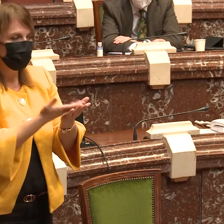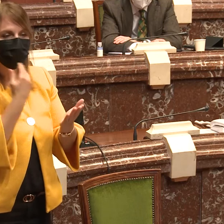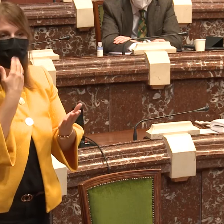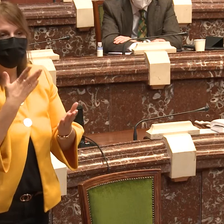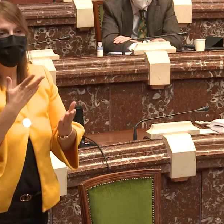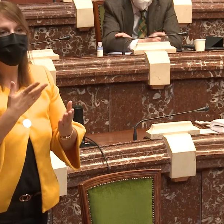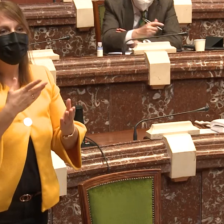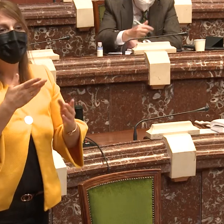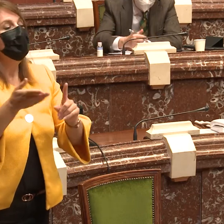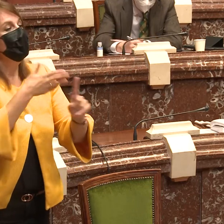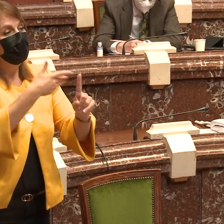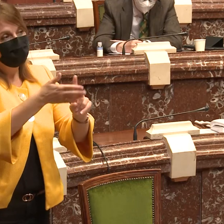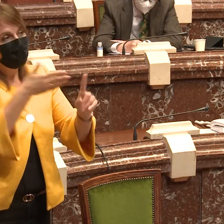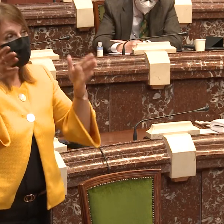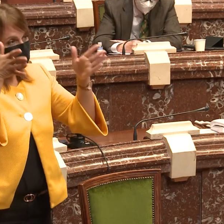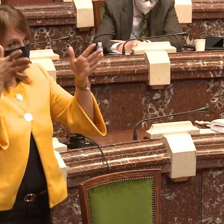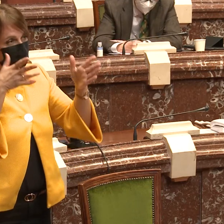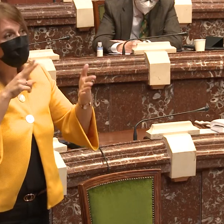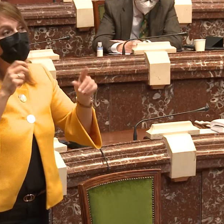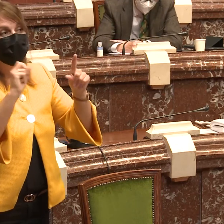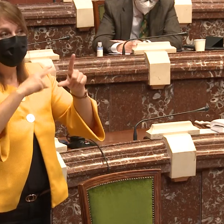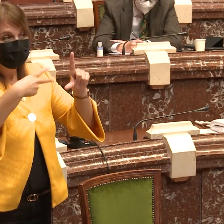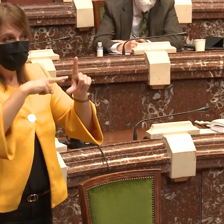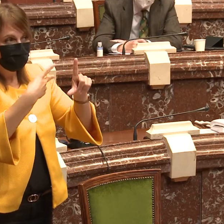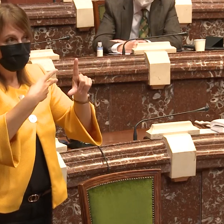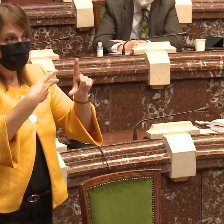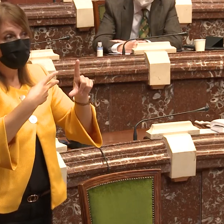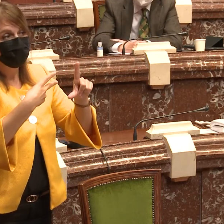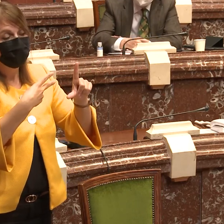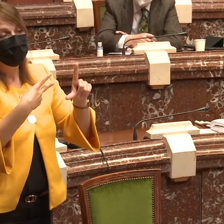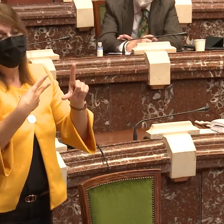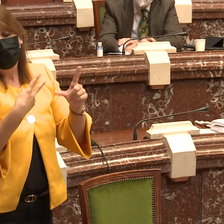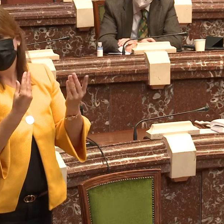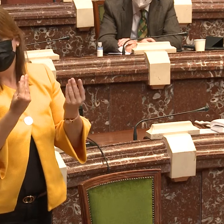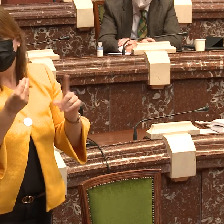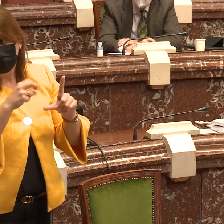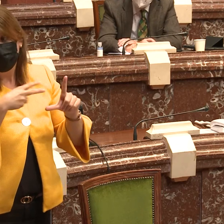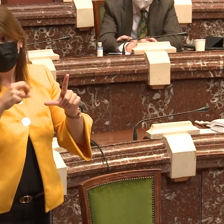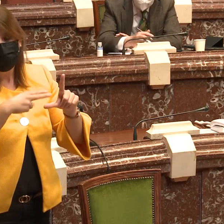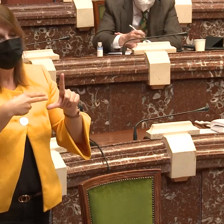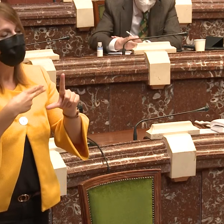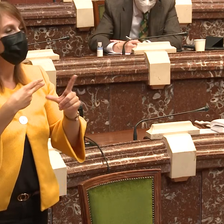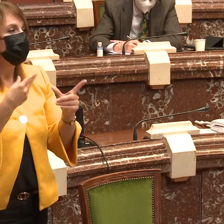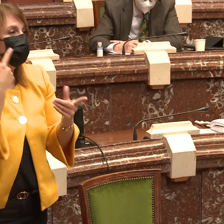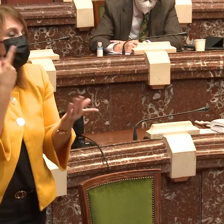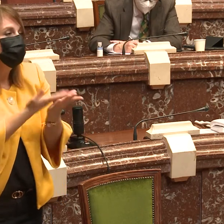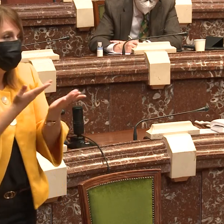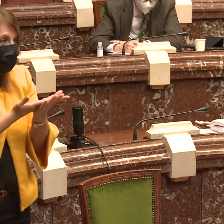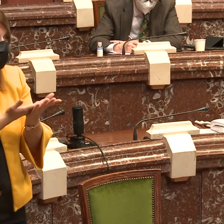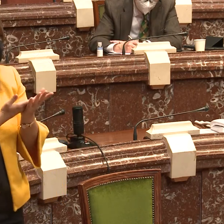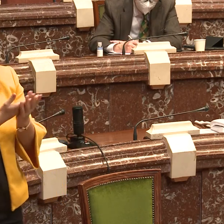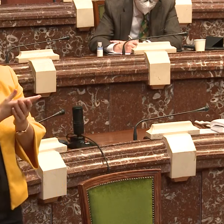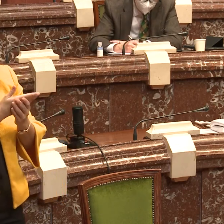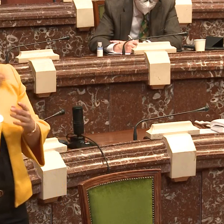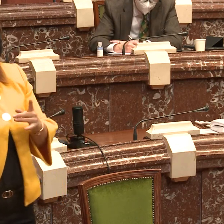Desde mi grupo socialista el tema de la violencia de género pensamos que es muy importante